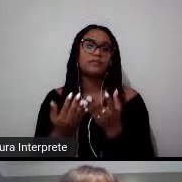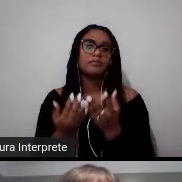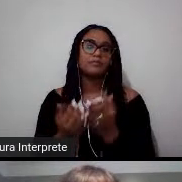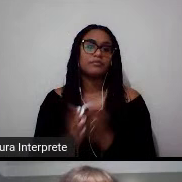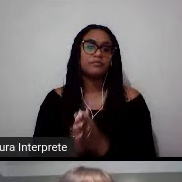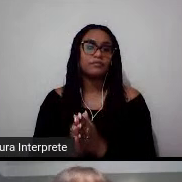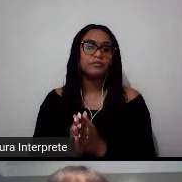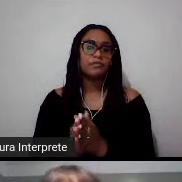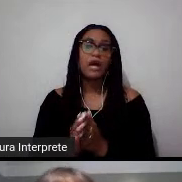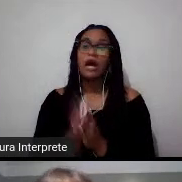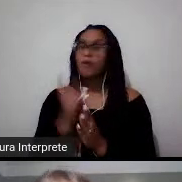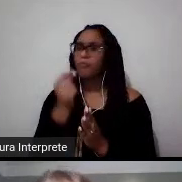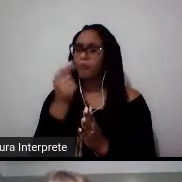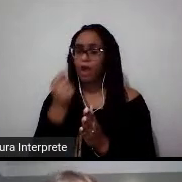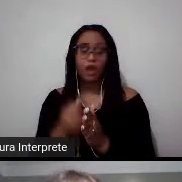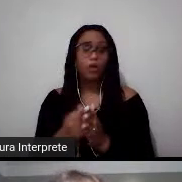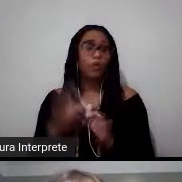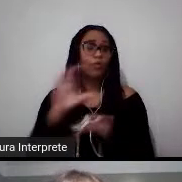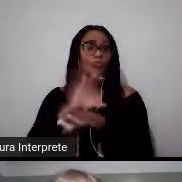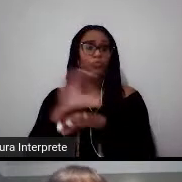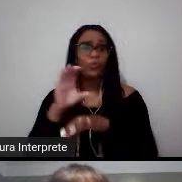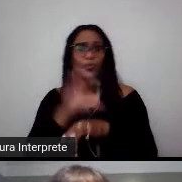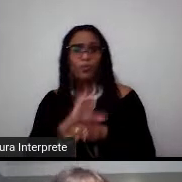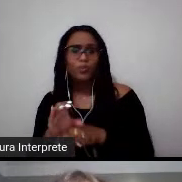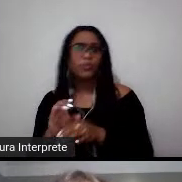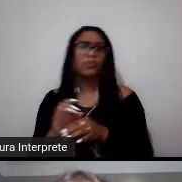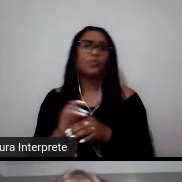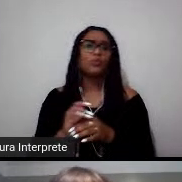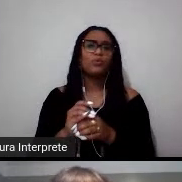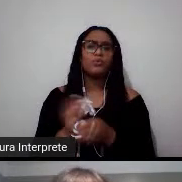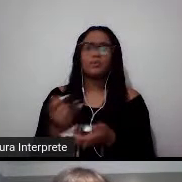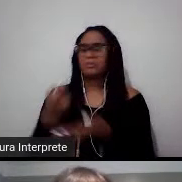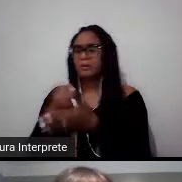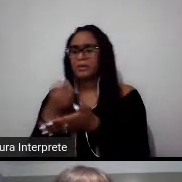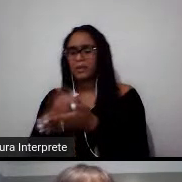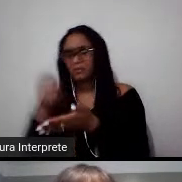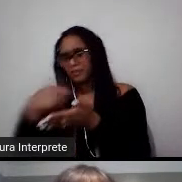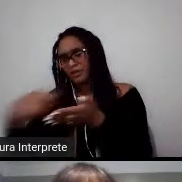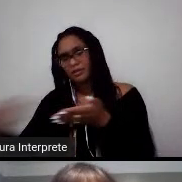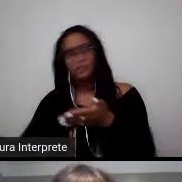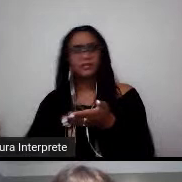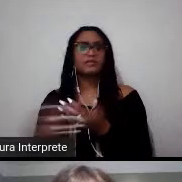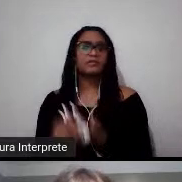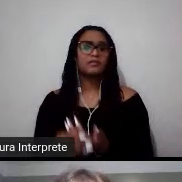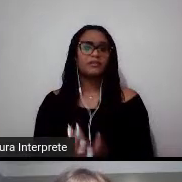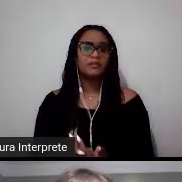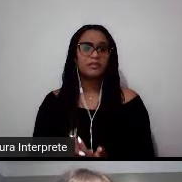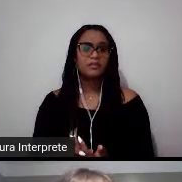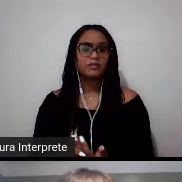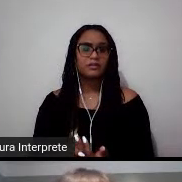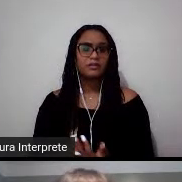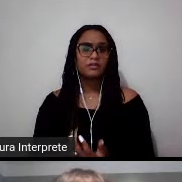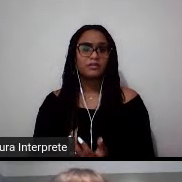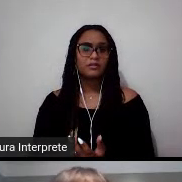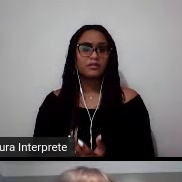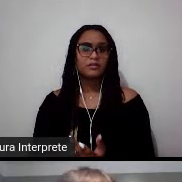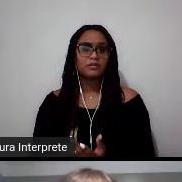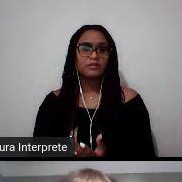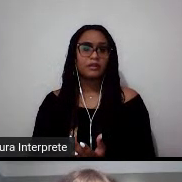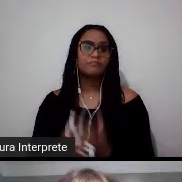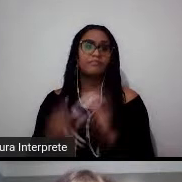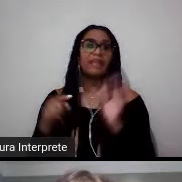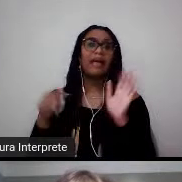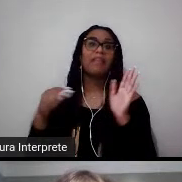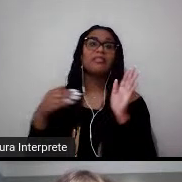do seu curso, taxa de mensalidade, taxa de matrícula, que é o que a gente chama de tuition fee, até uma ajuda